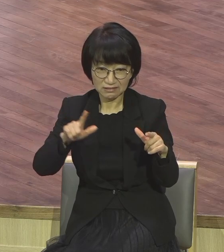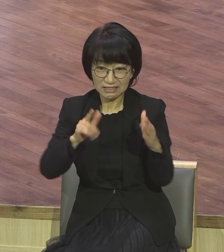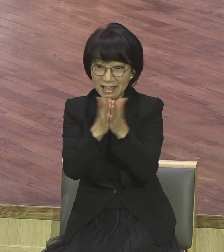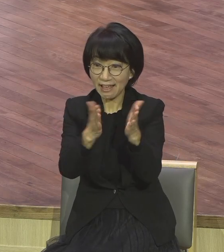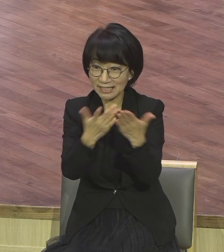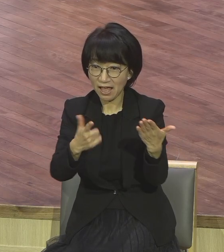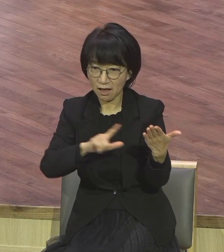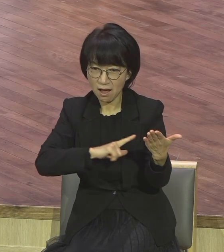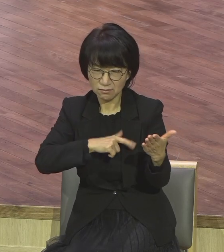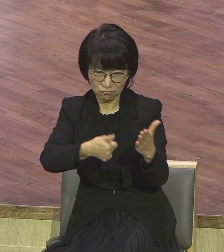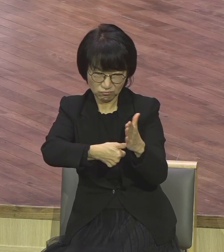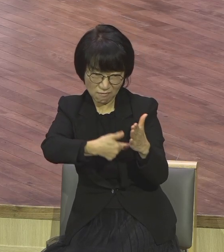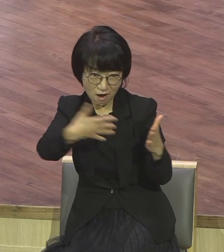뭘 해결해 줬냐고